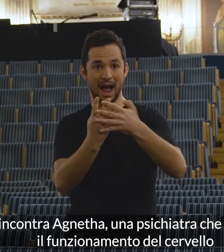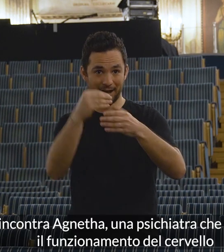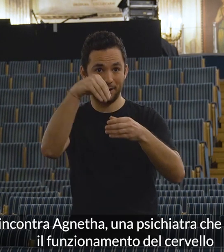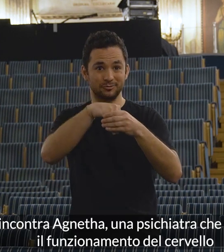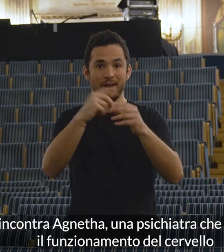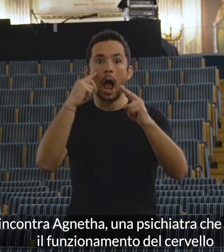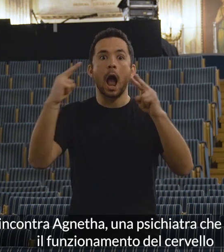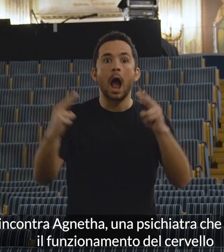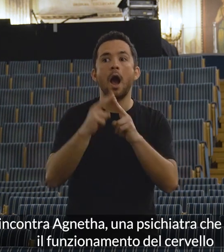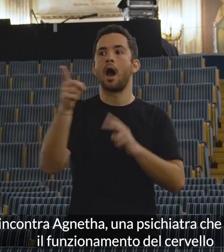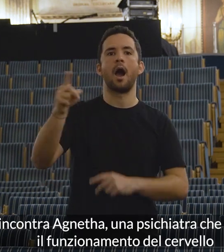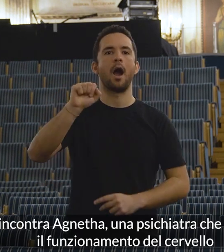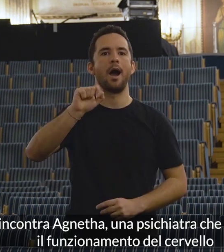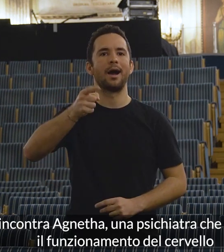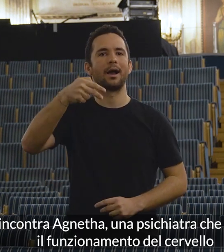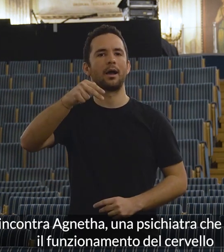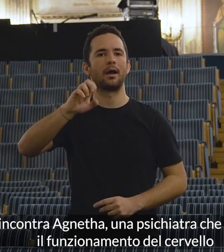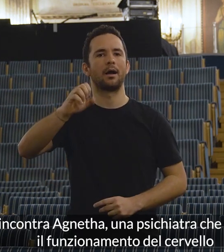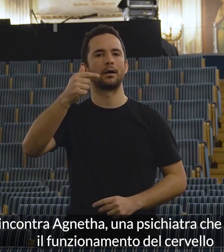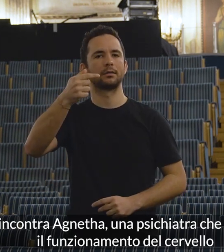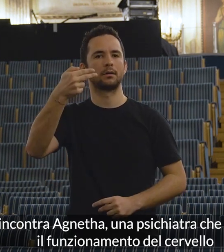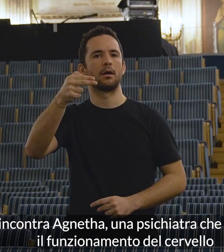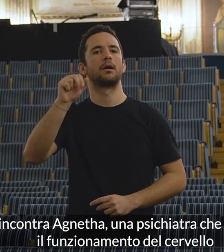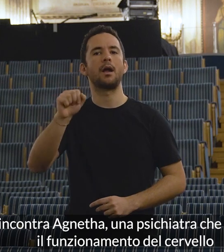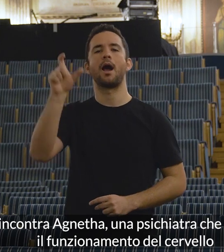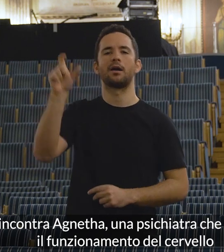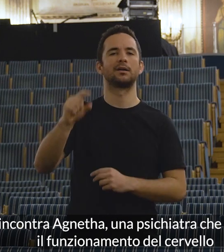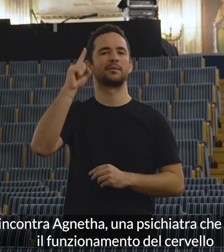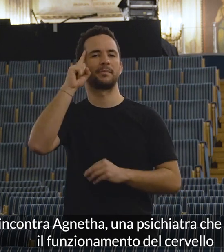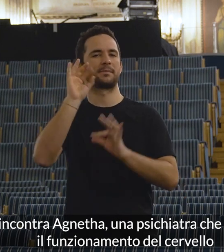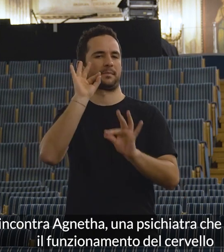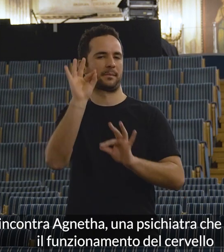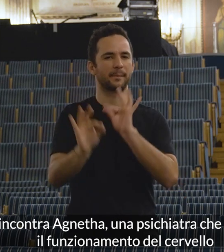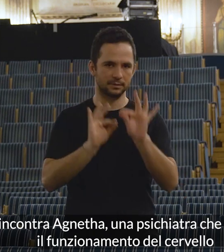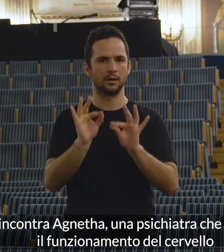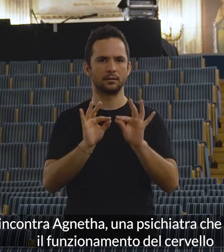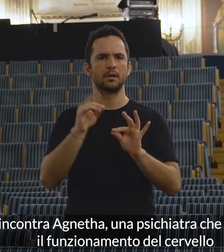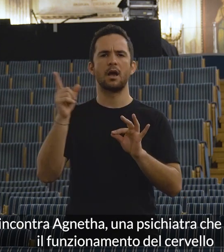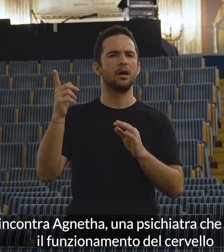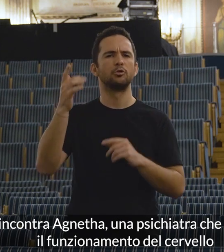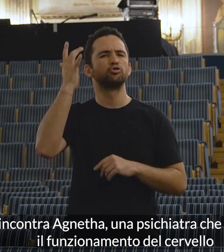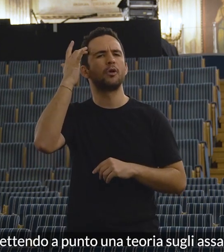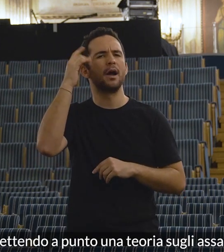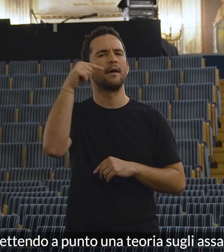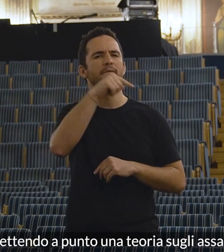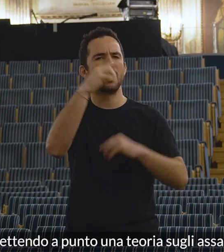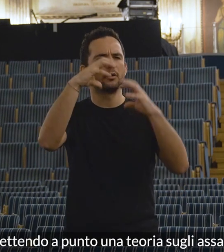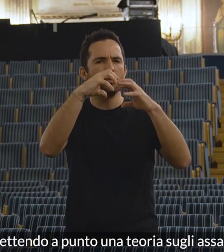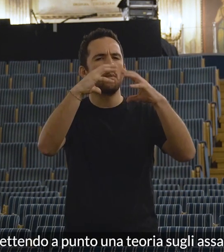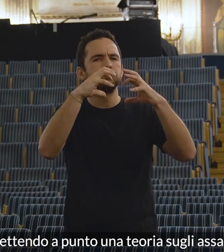Lì incontra Agneta, una psichiatra che studia il funzionamento del cervello e sta mettendo a punto